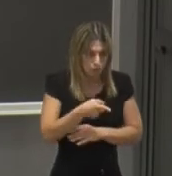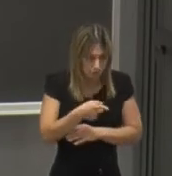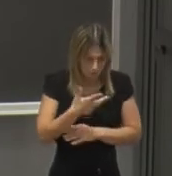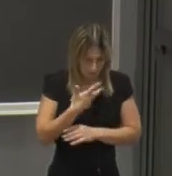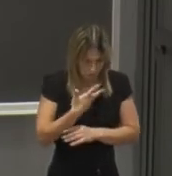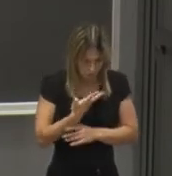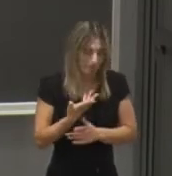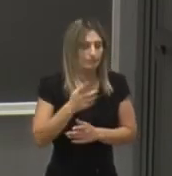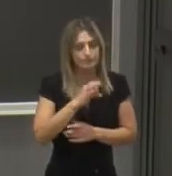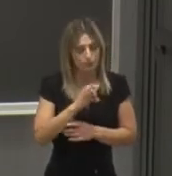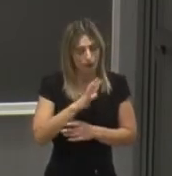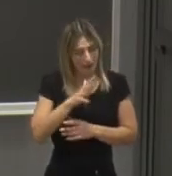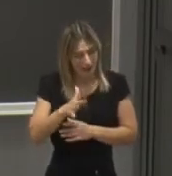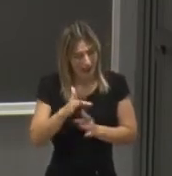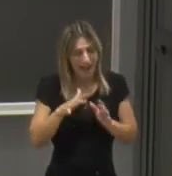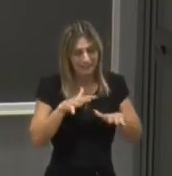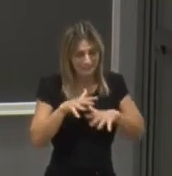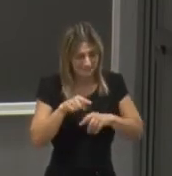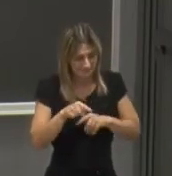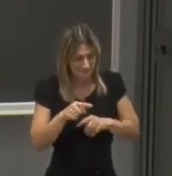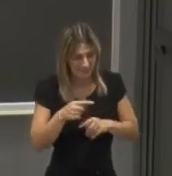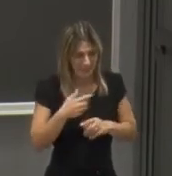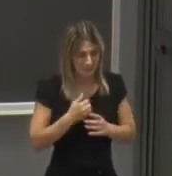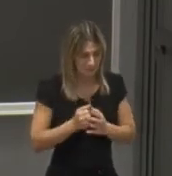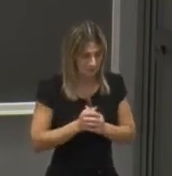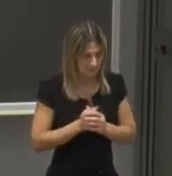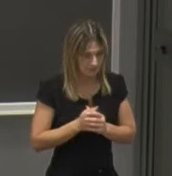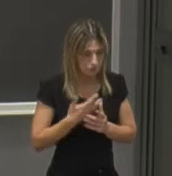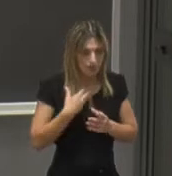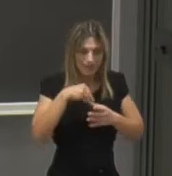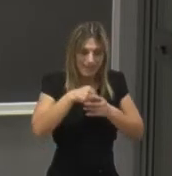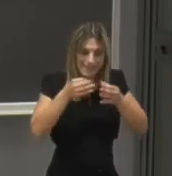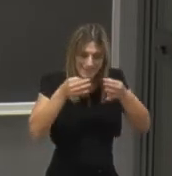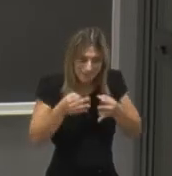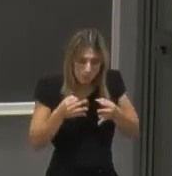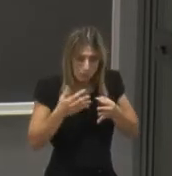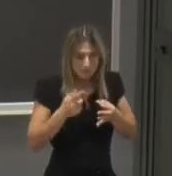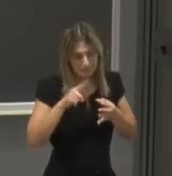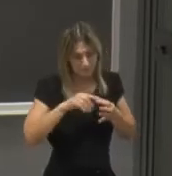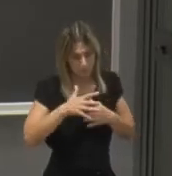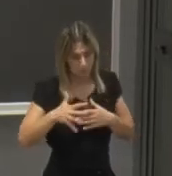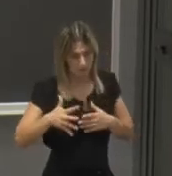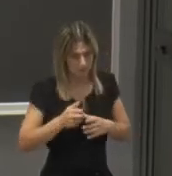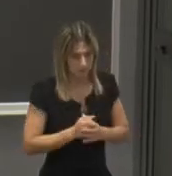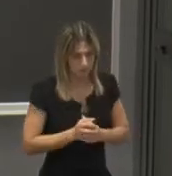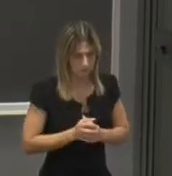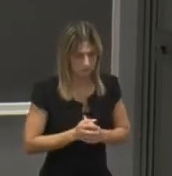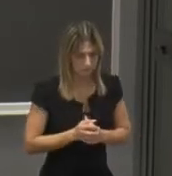comunicazioni, gli embedded systems la cyber security, il veicolo elettrico e molto altro